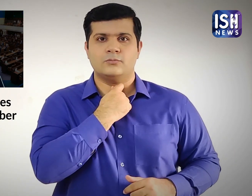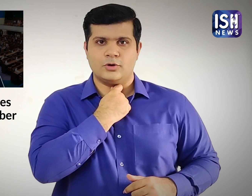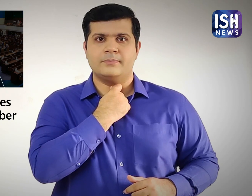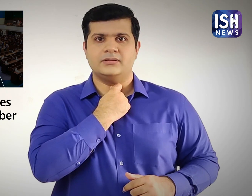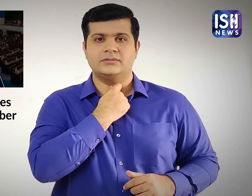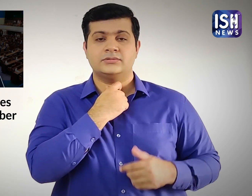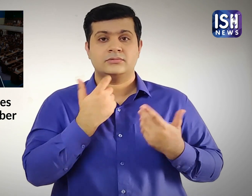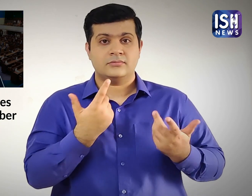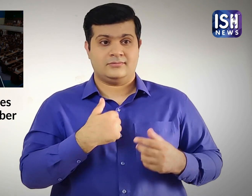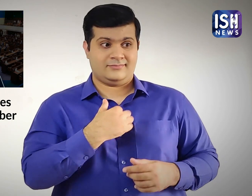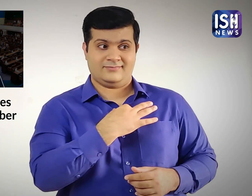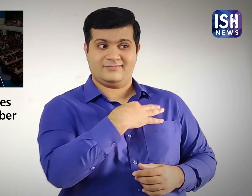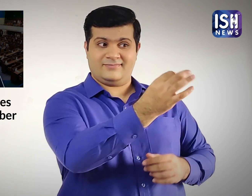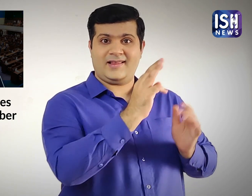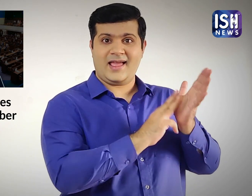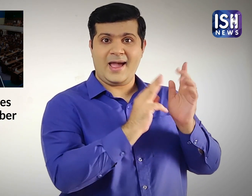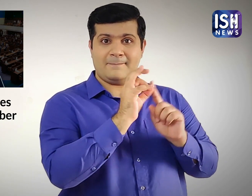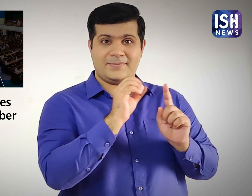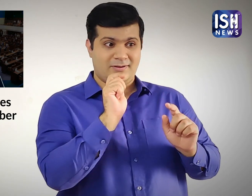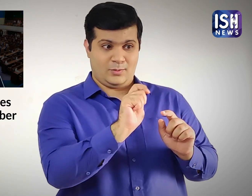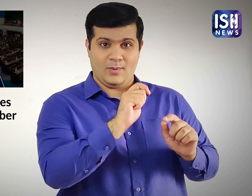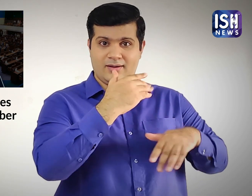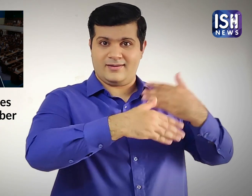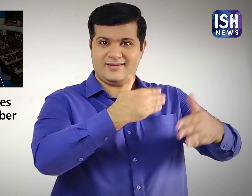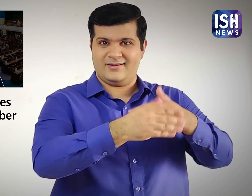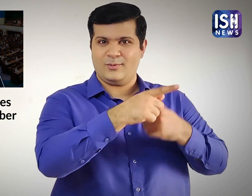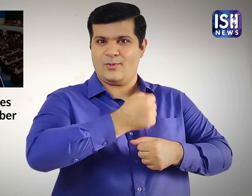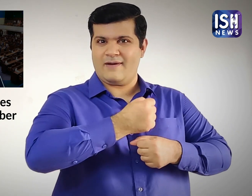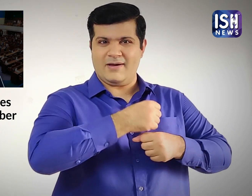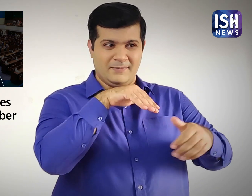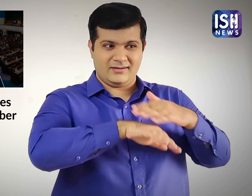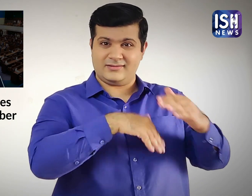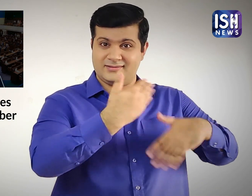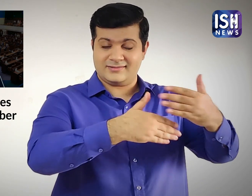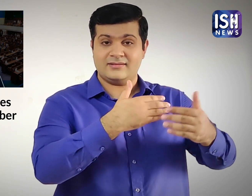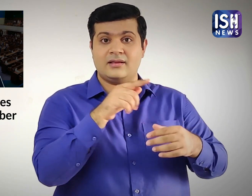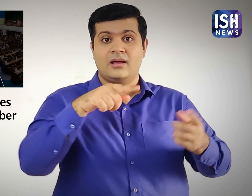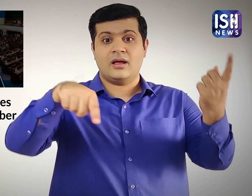मैं आपकी वफादार दूत बनने के लिए सब कुछ करने का वादा करती हूँ।